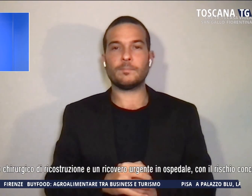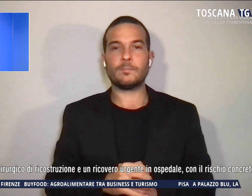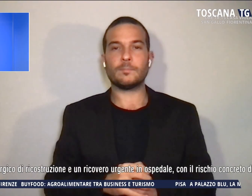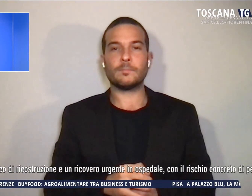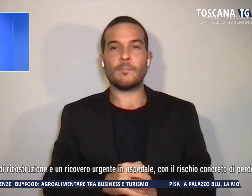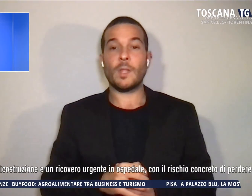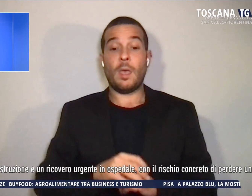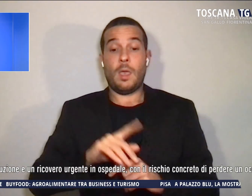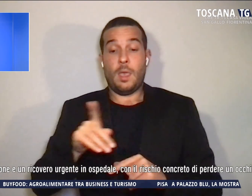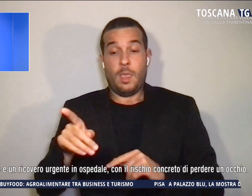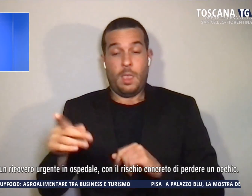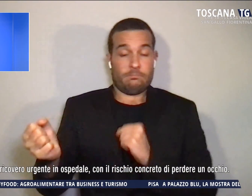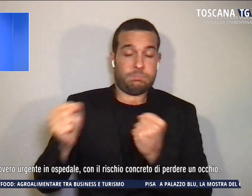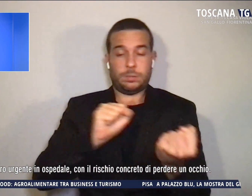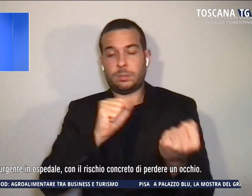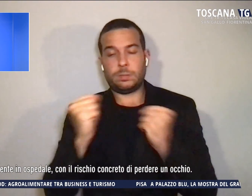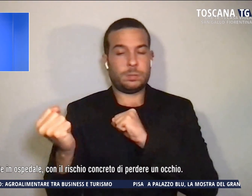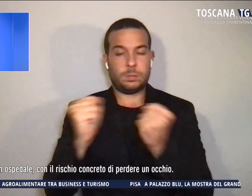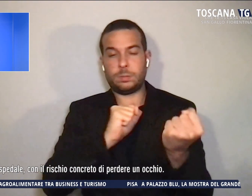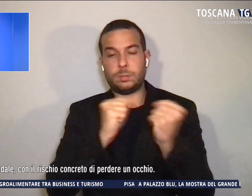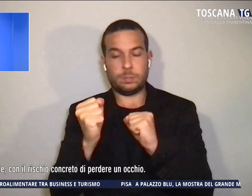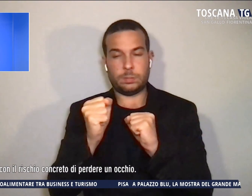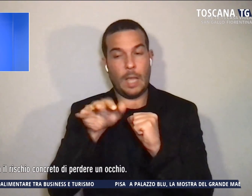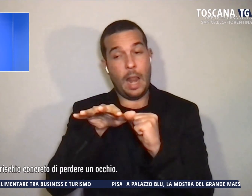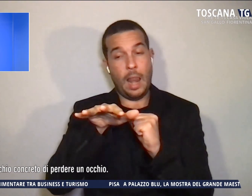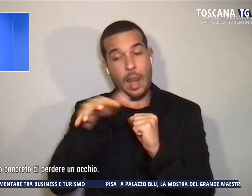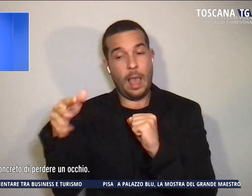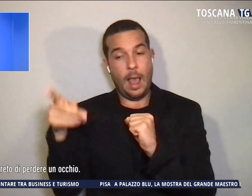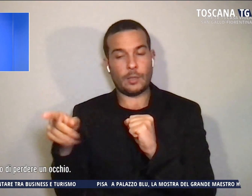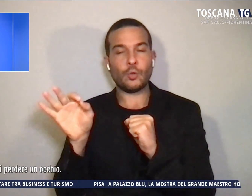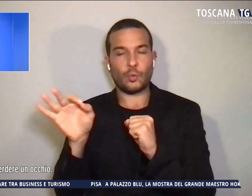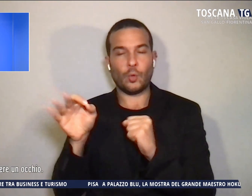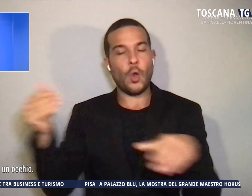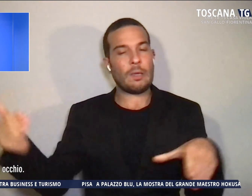aveva subito ferite gravi al volto.